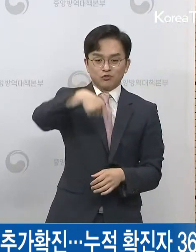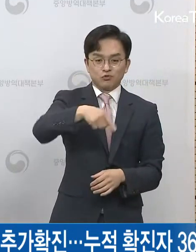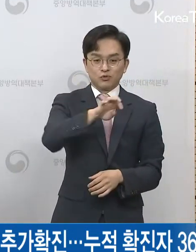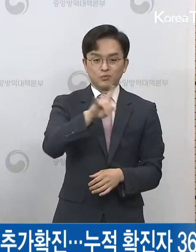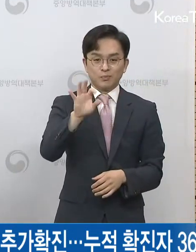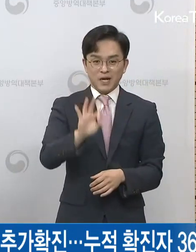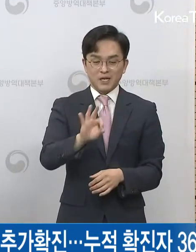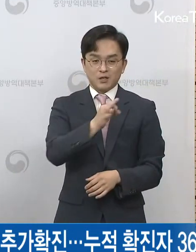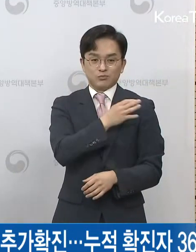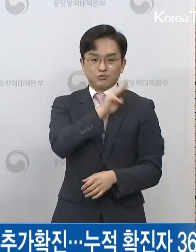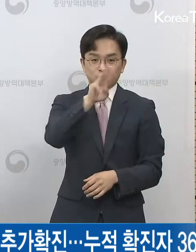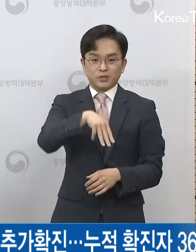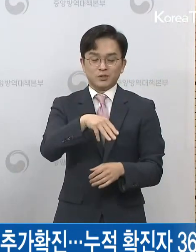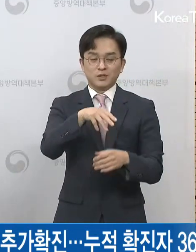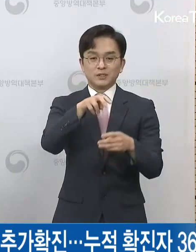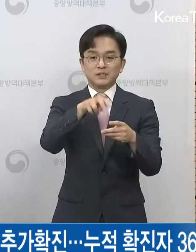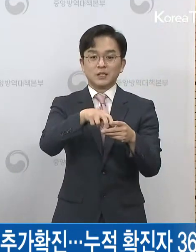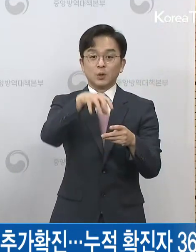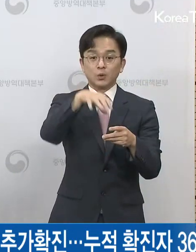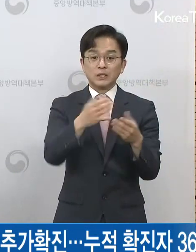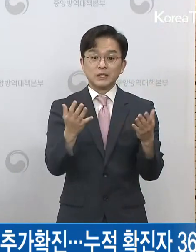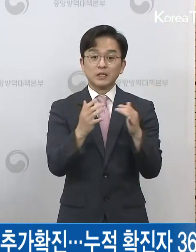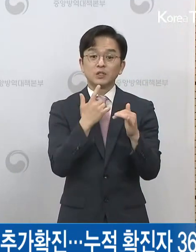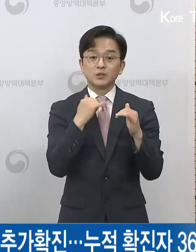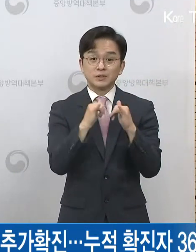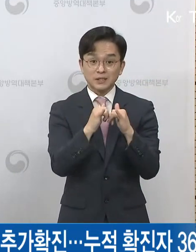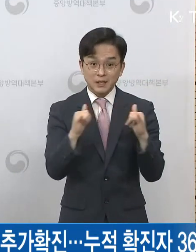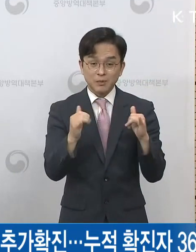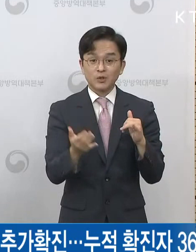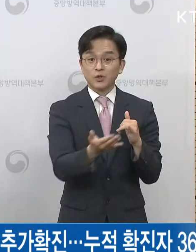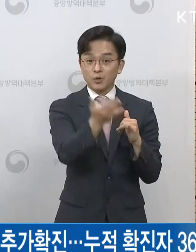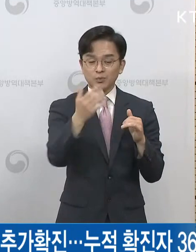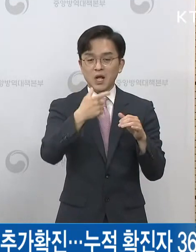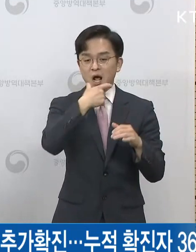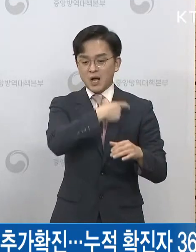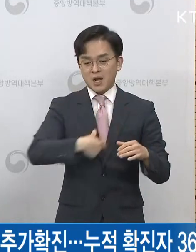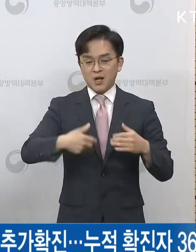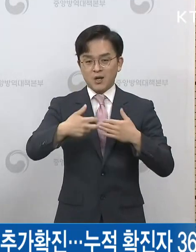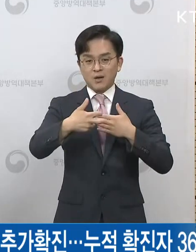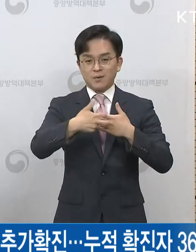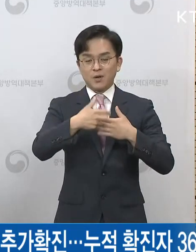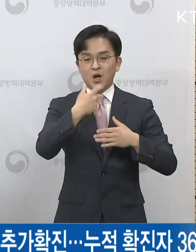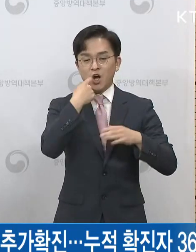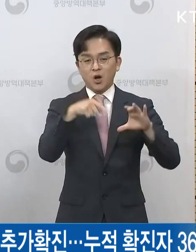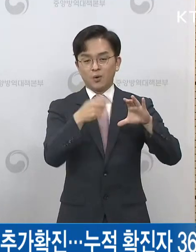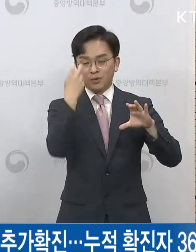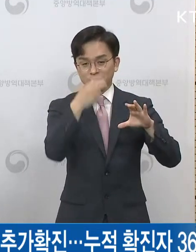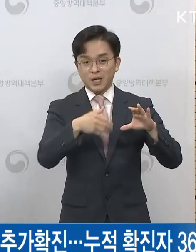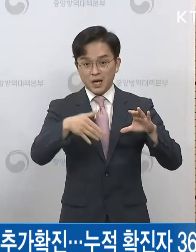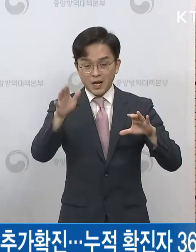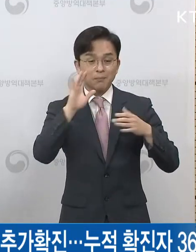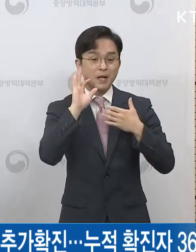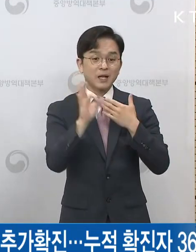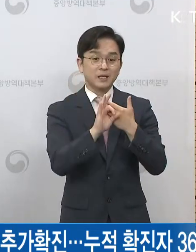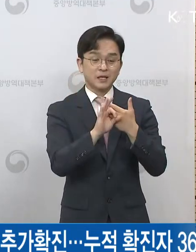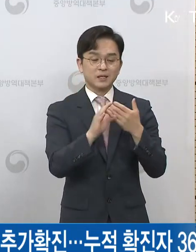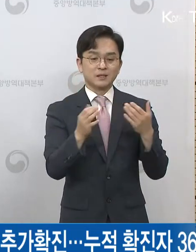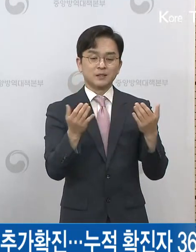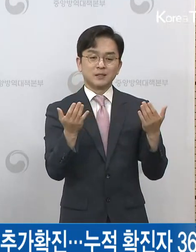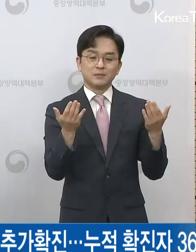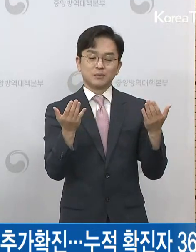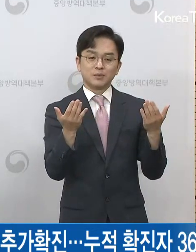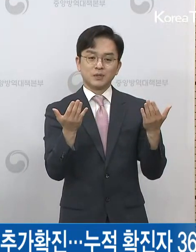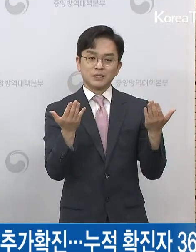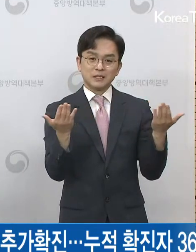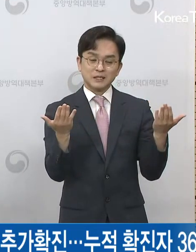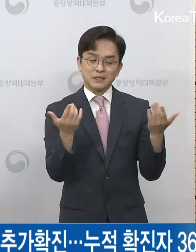진단검사를 받은 후 자가격리, 그리고 가족 중에 학생 또는 학교 종사자가 있는 경우에는 등교 중지,